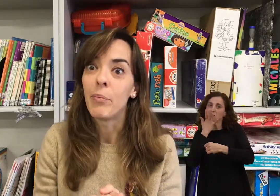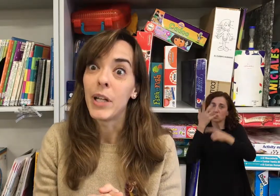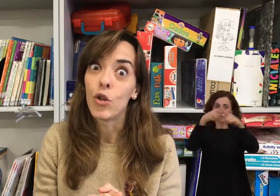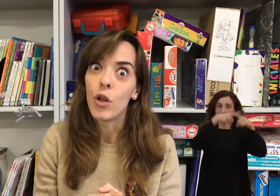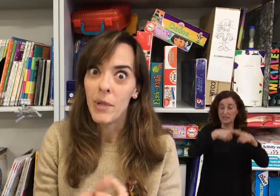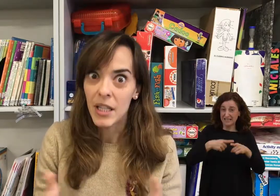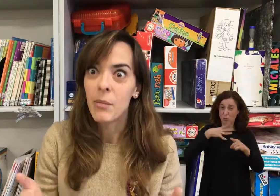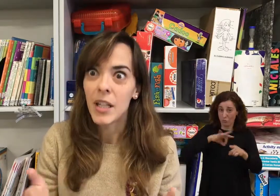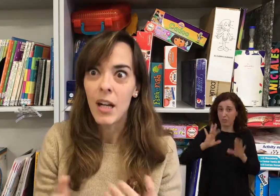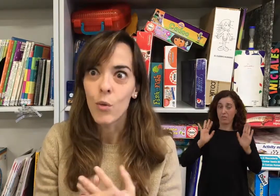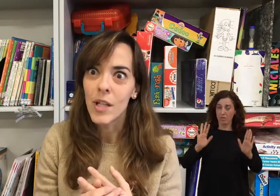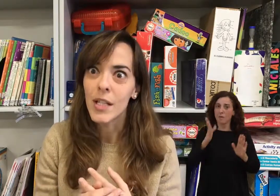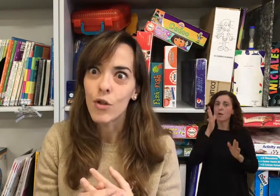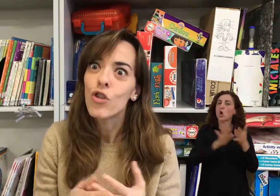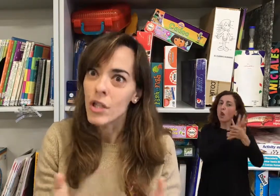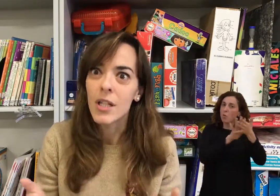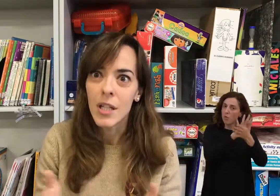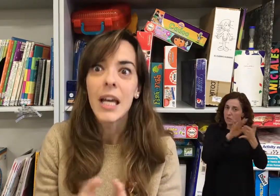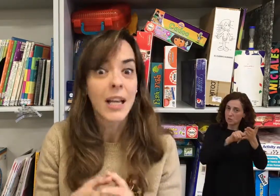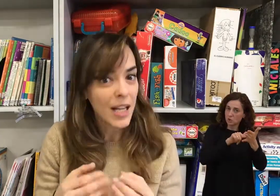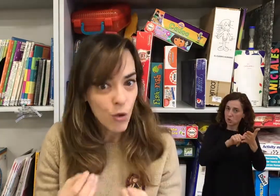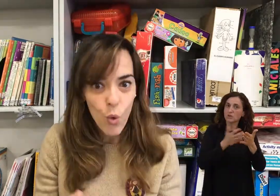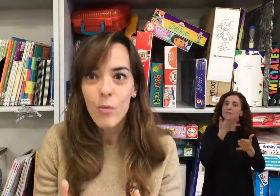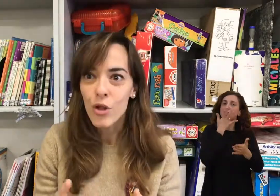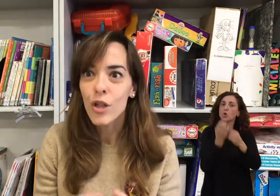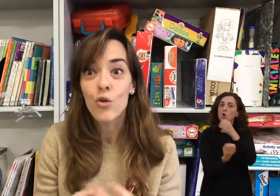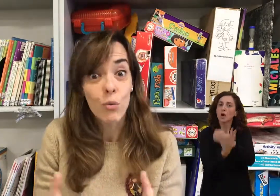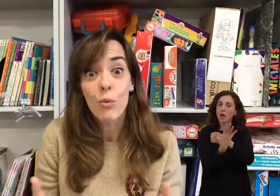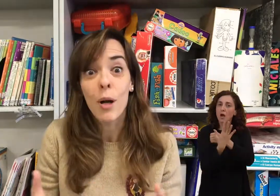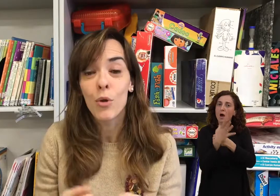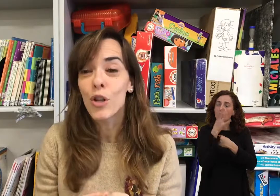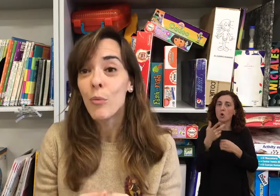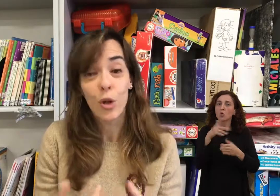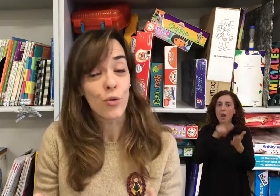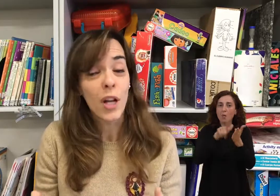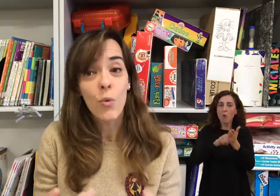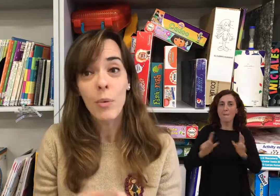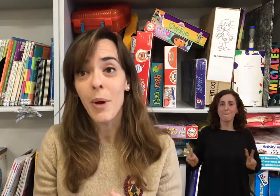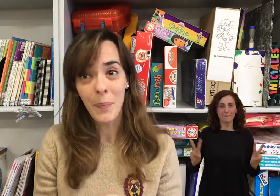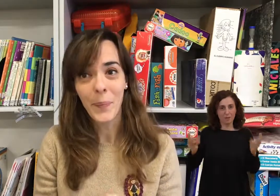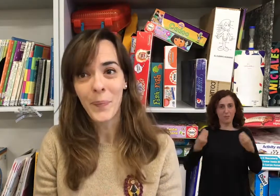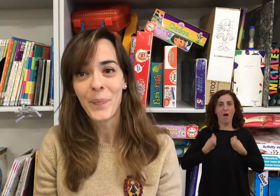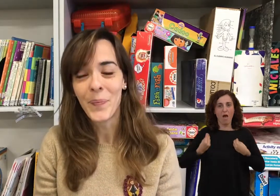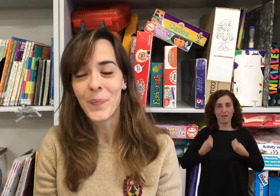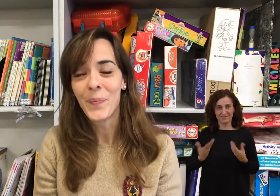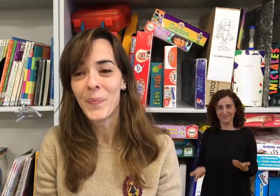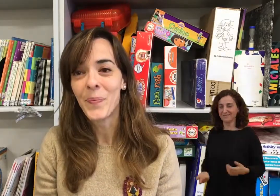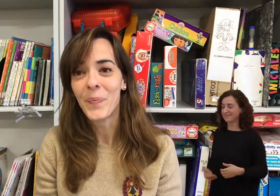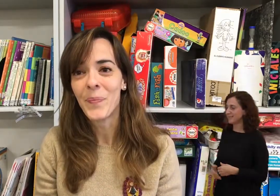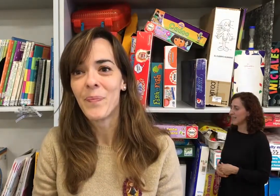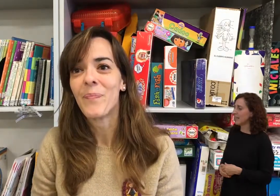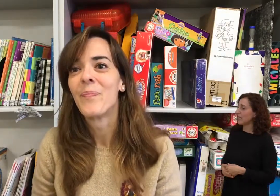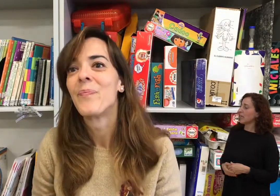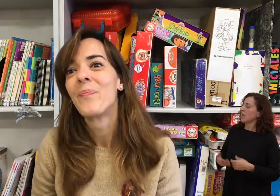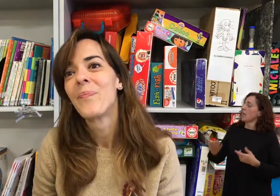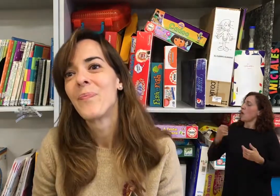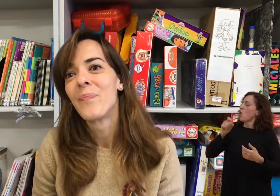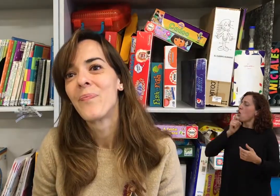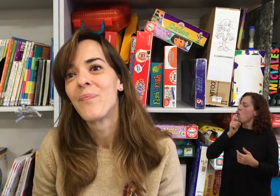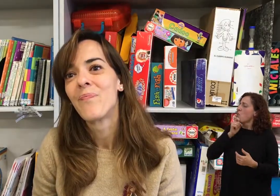pero evidentemente la lengua de signos, sí, sí, crea nuevos signos, nuevos vocablos, porque es una lengua viva. ¿De qué manera se normaliza o